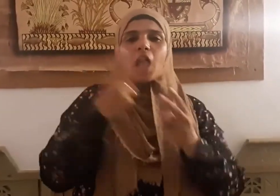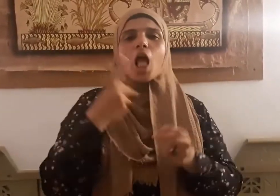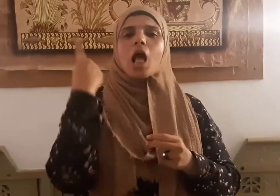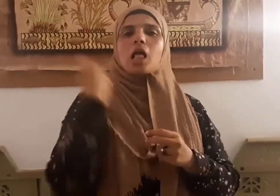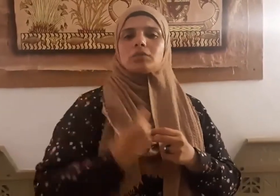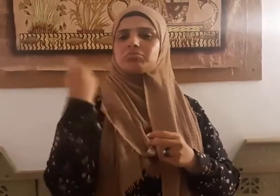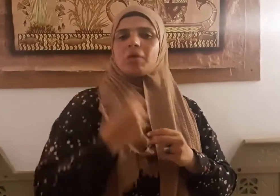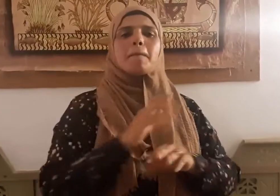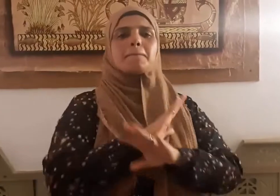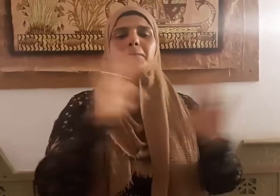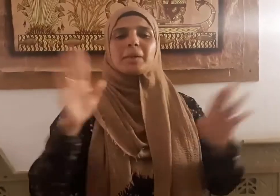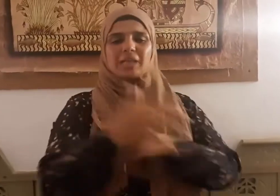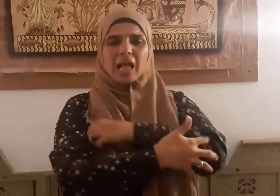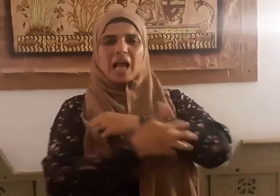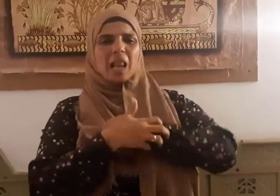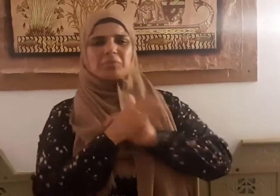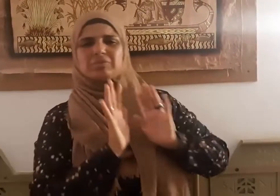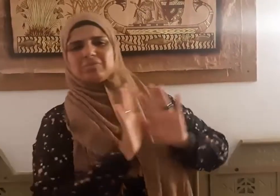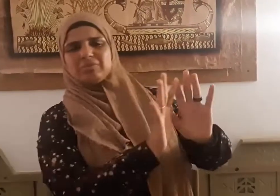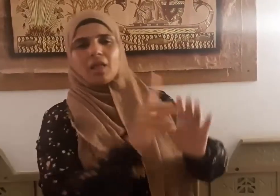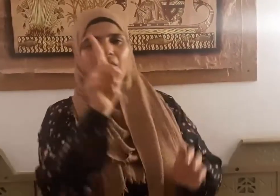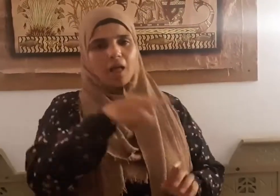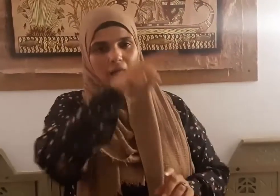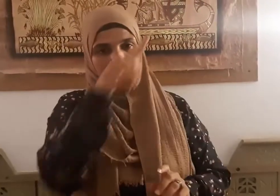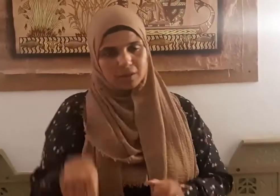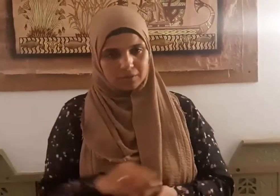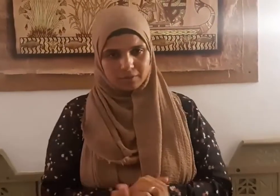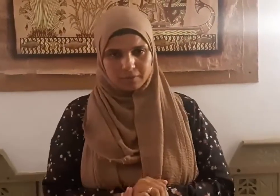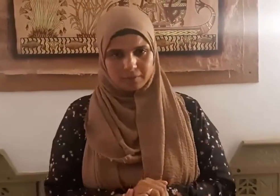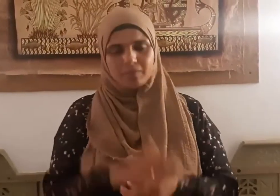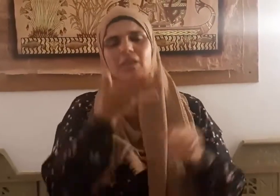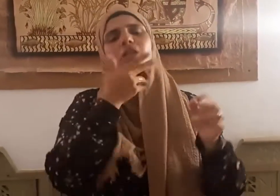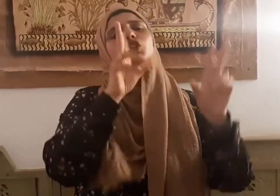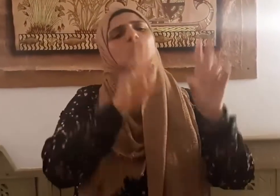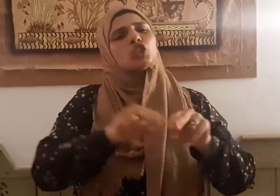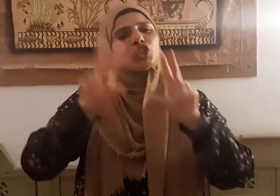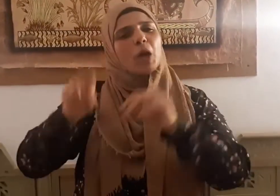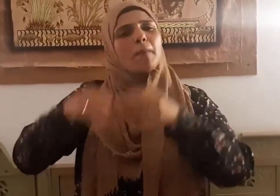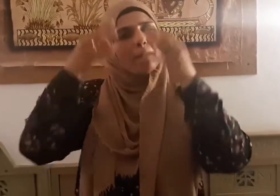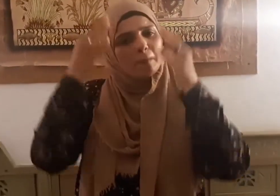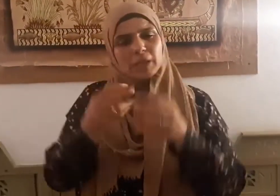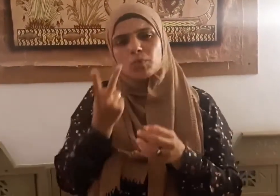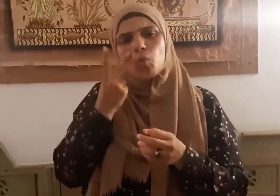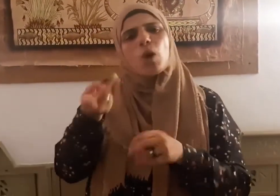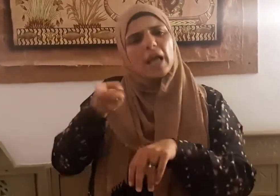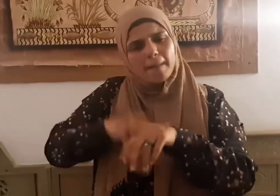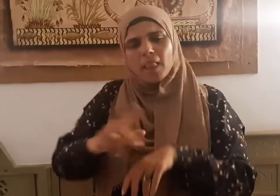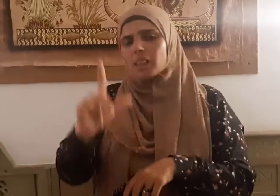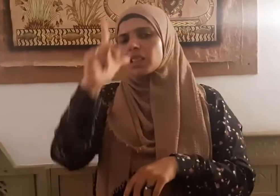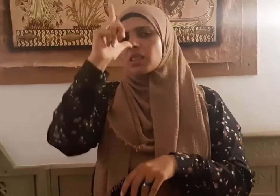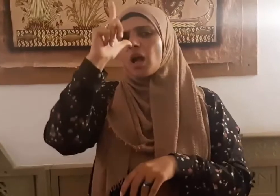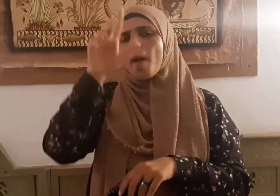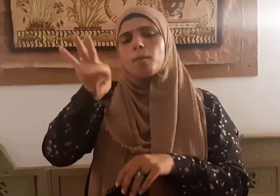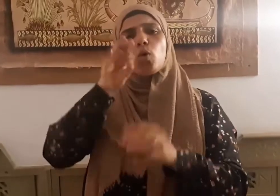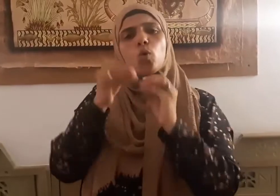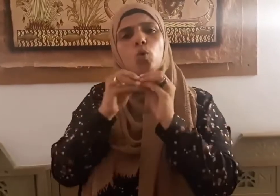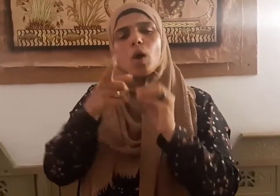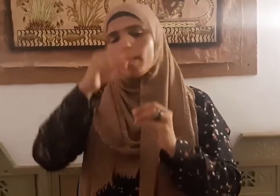ويترك المساكين كذلك من مظاهر الكبر الترفع عن